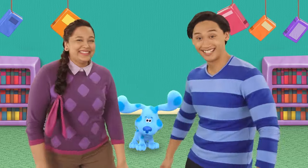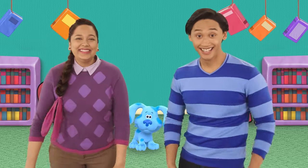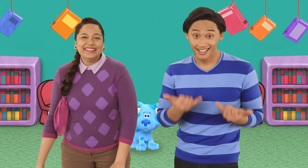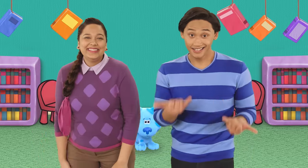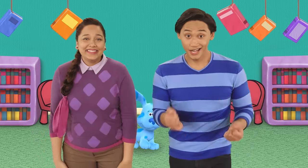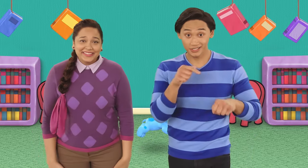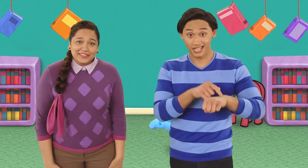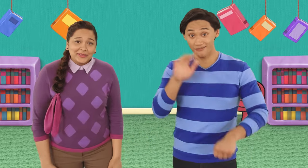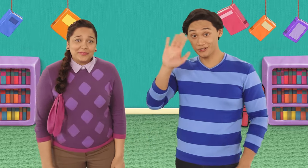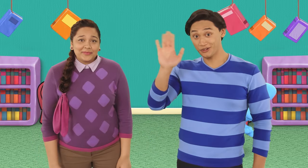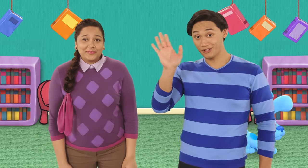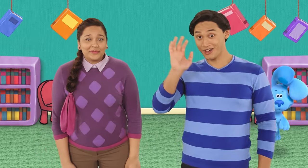¡El final ya llegó!